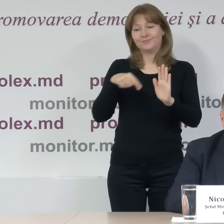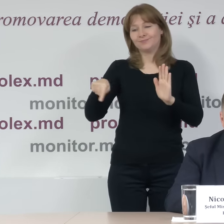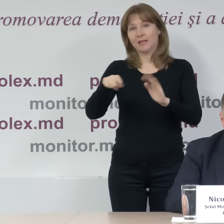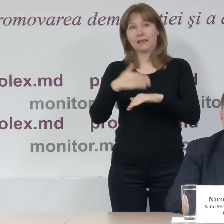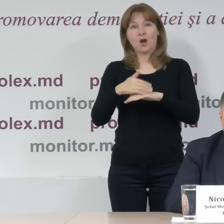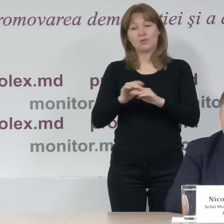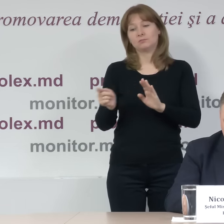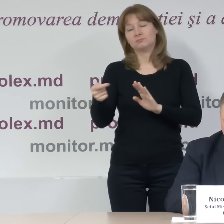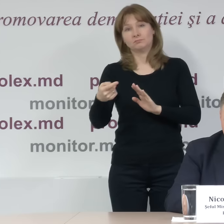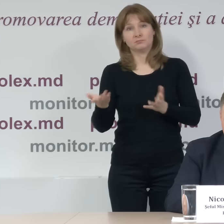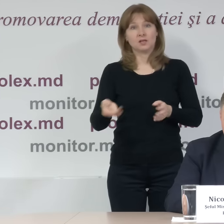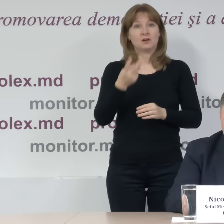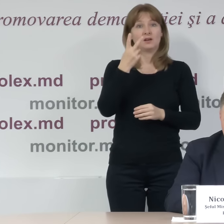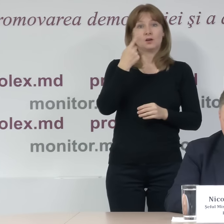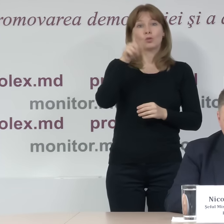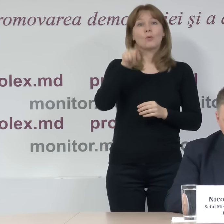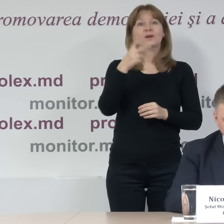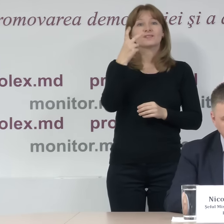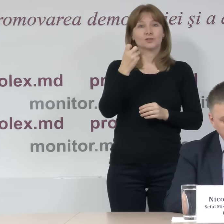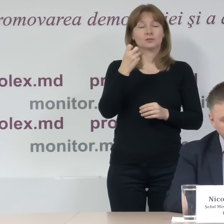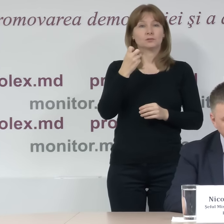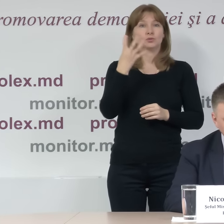iarăși Rușcan-Chișineu, 246.